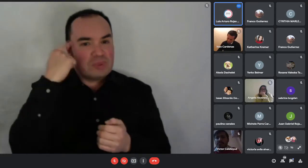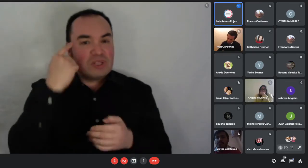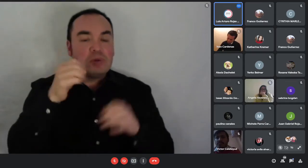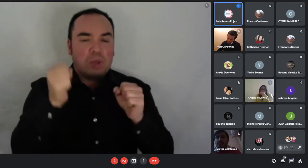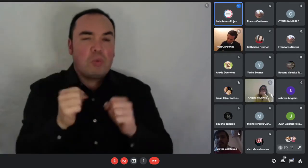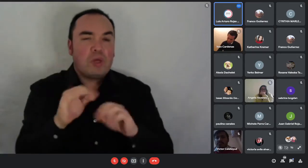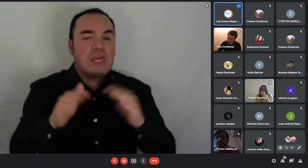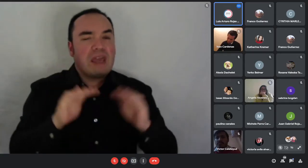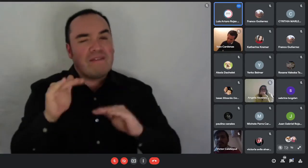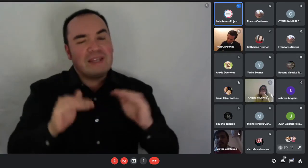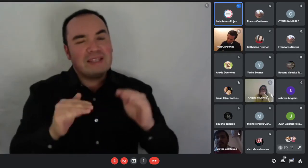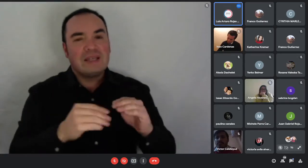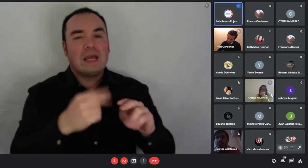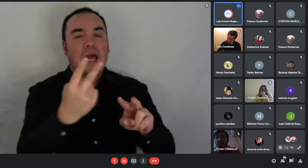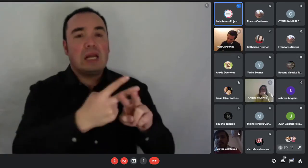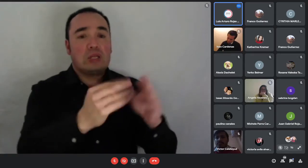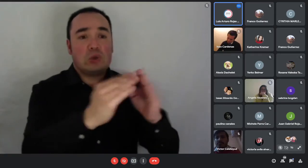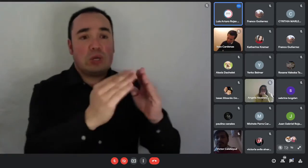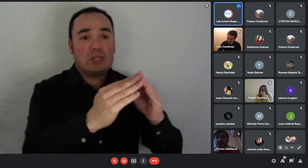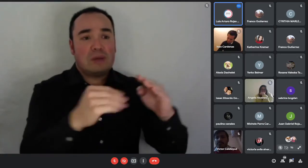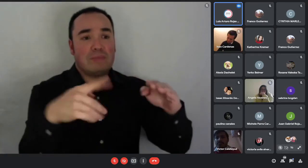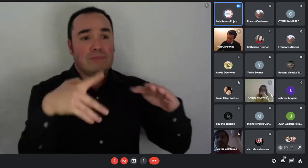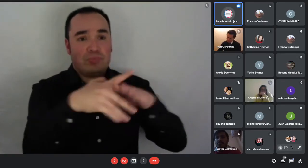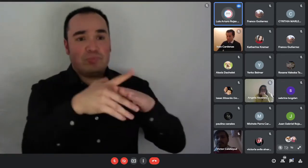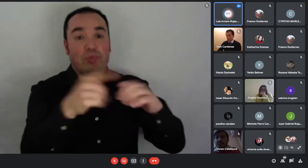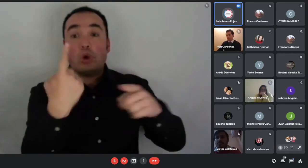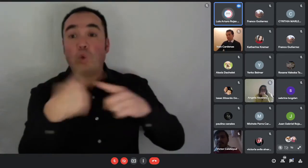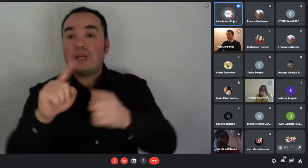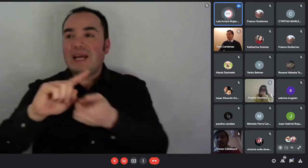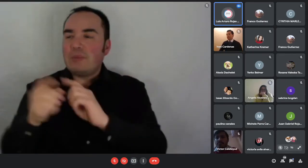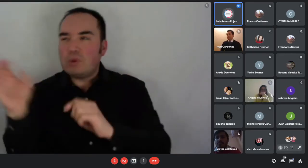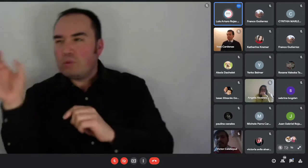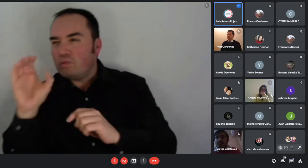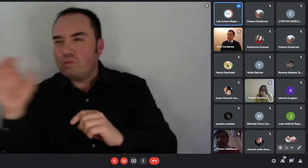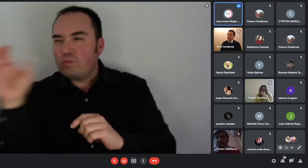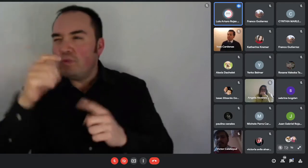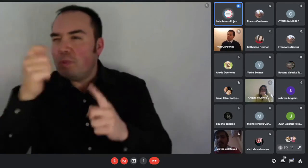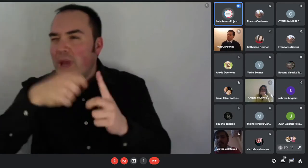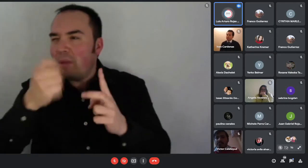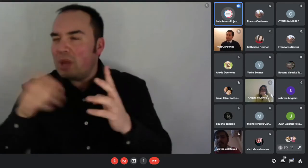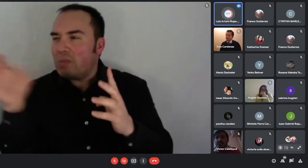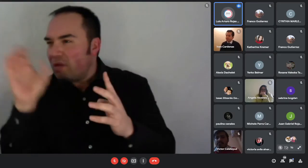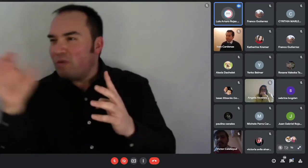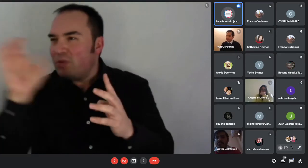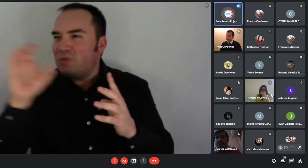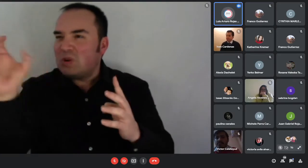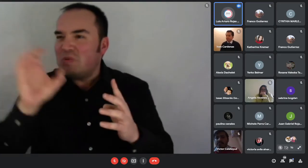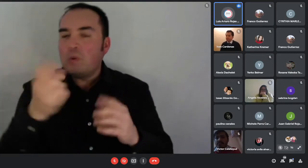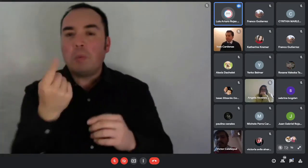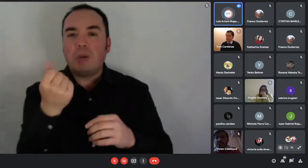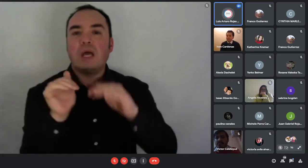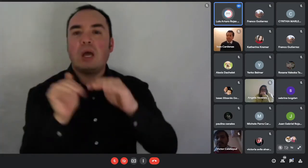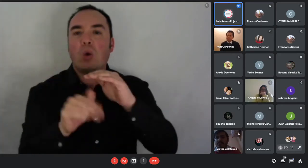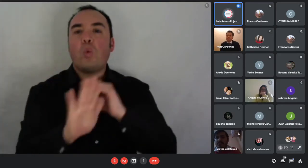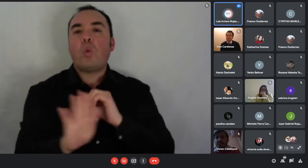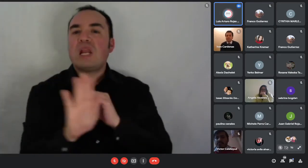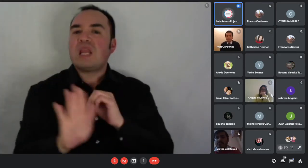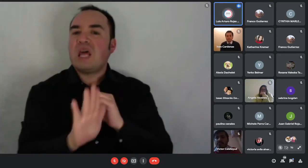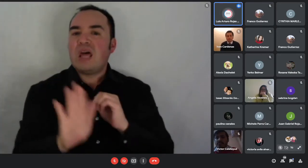¿Ya? Y eso es lo que a grandes rasgos hoy día nosotros queríamos comentarle a ustedes sobre